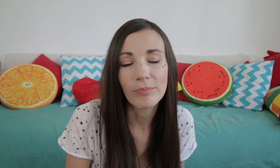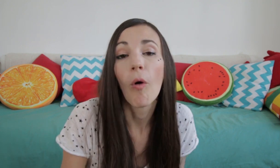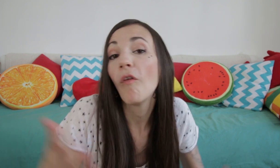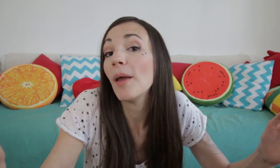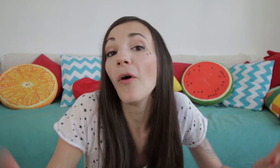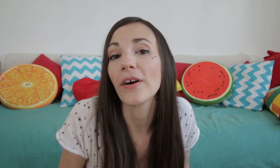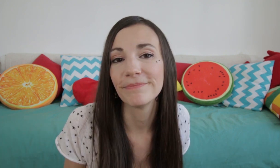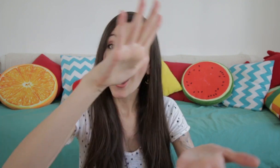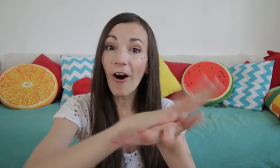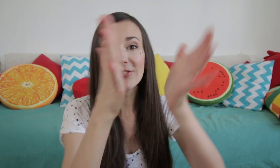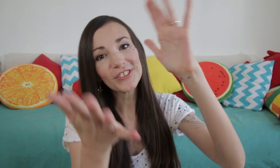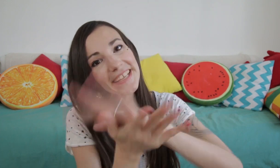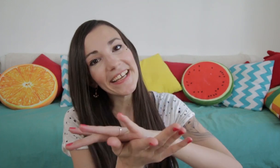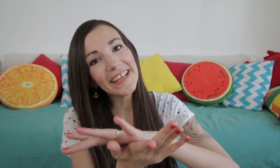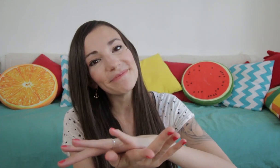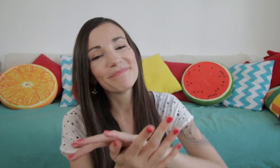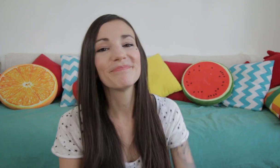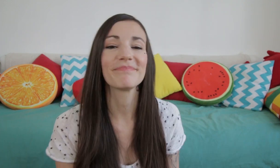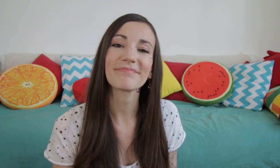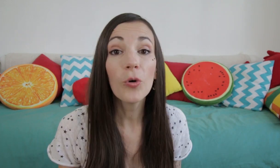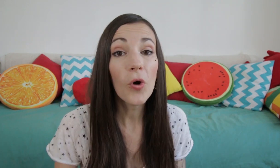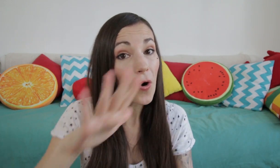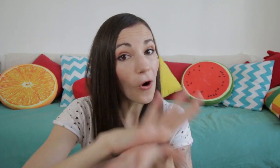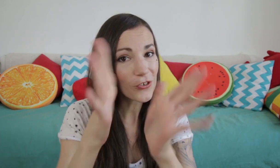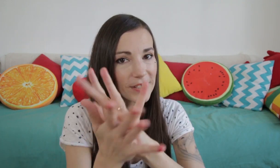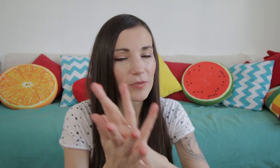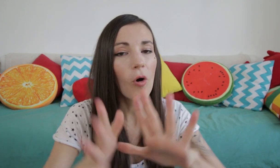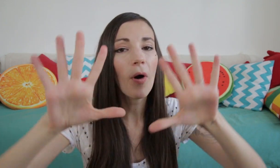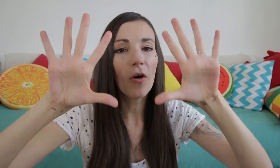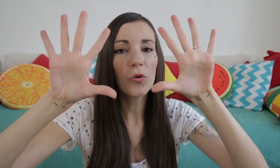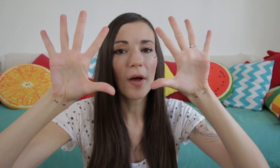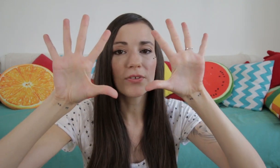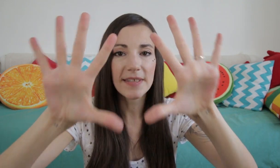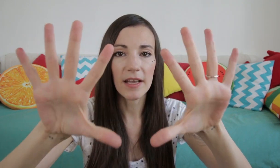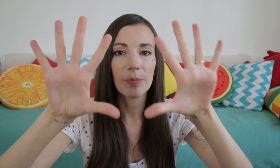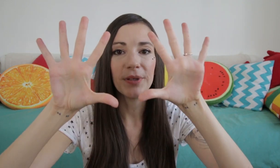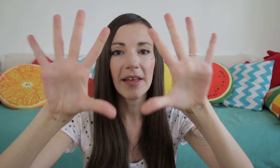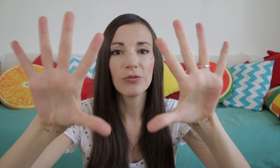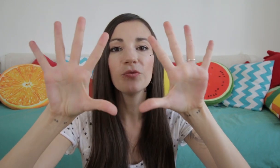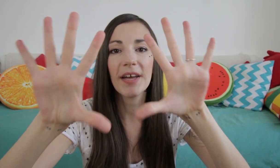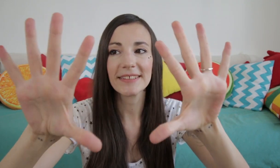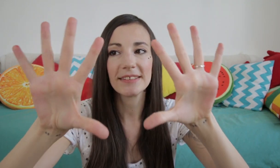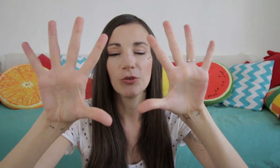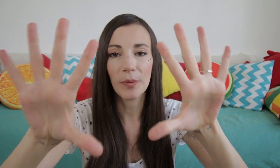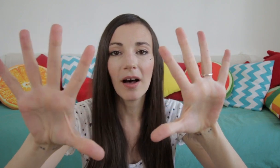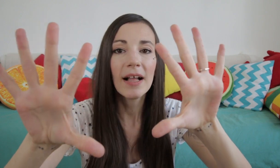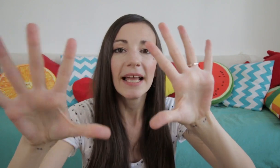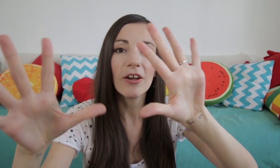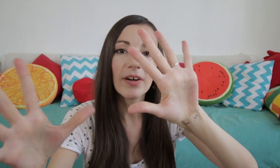Bon, on va l'apprendre. Rangez. Pour le mot ranger, on prend nos mains en cinq, bien ouvertes nos mains et on va